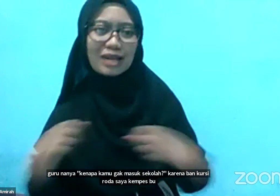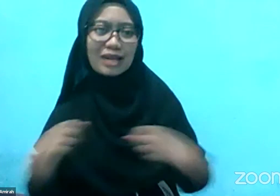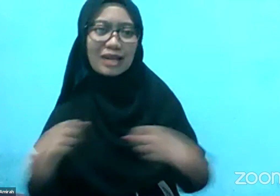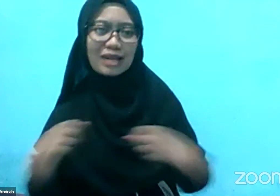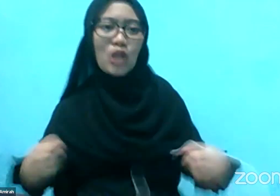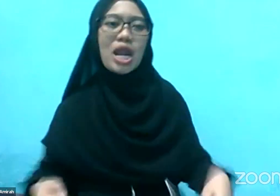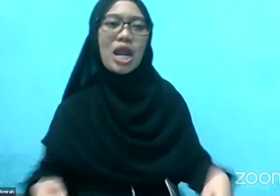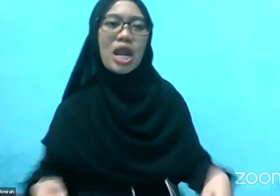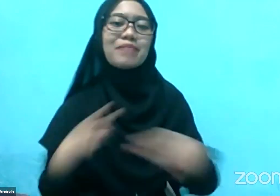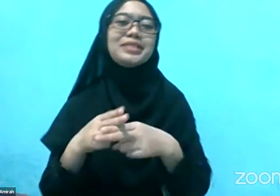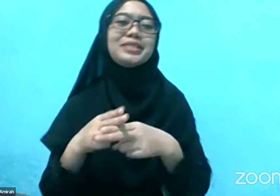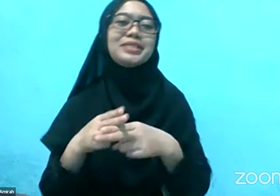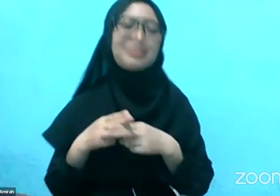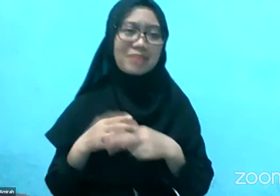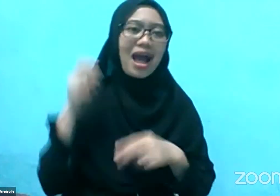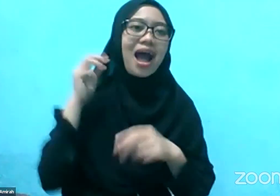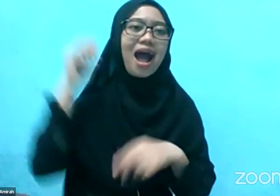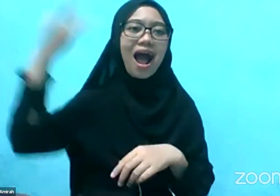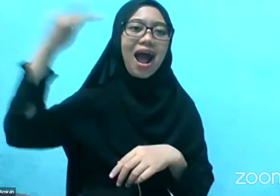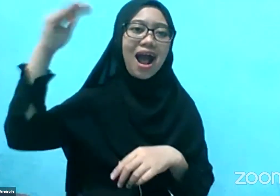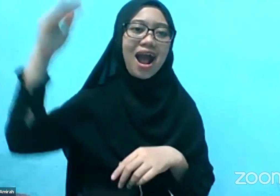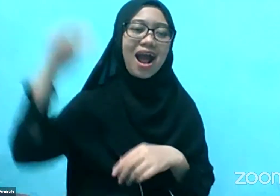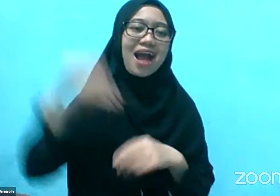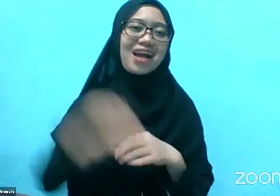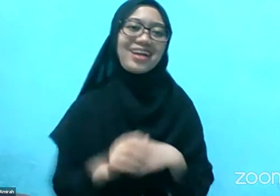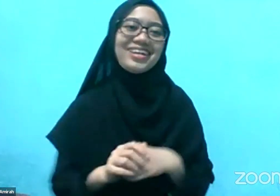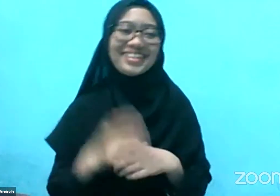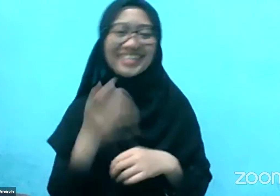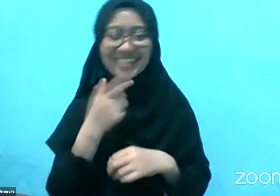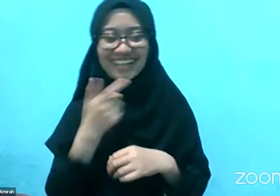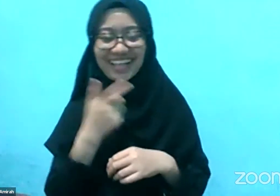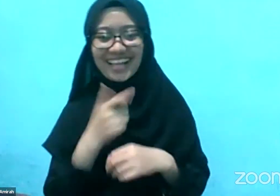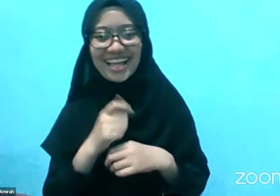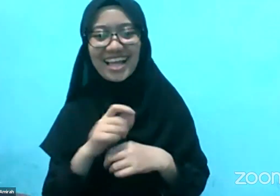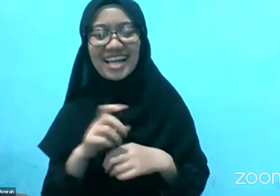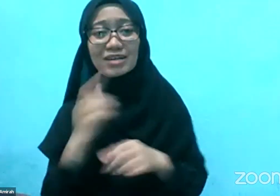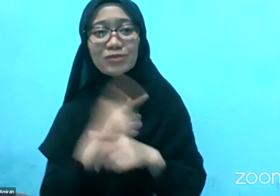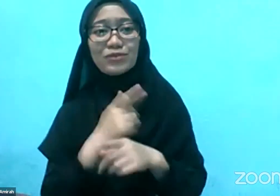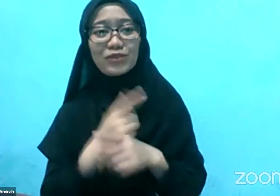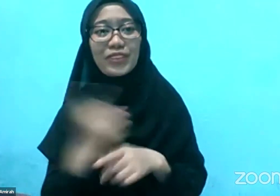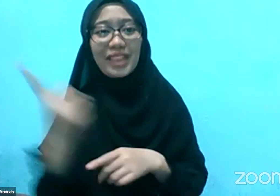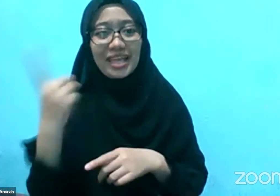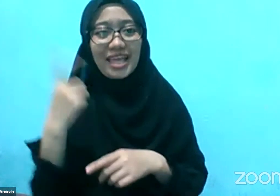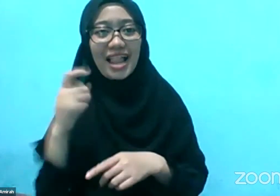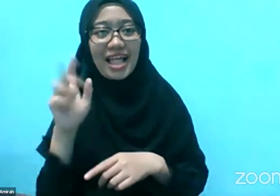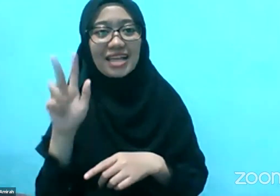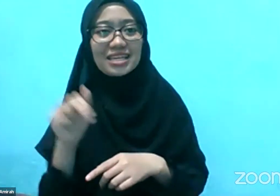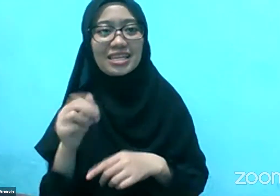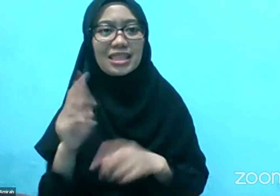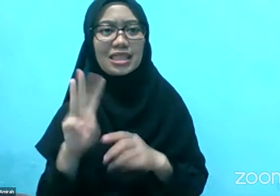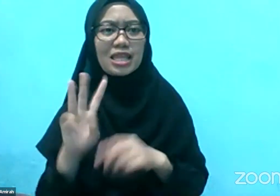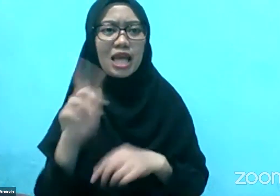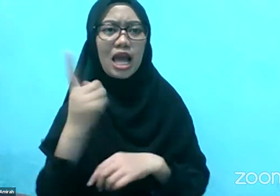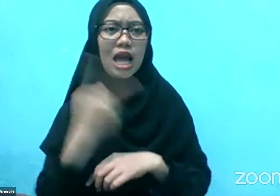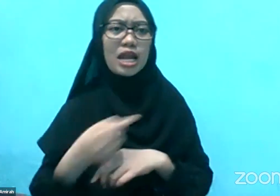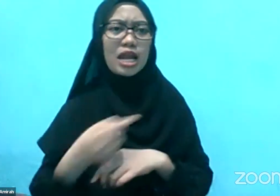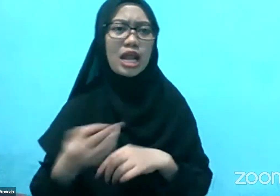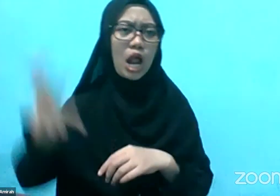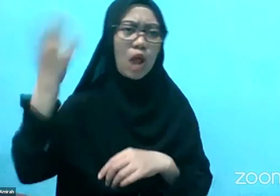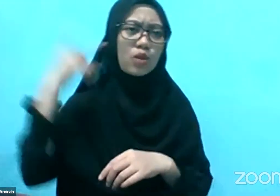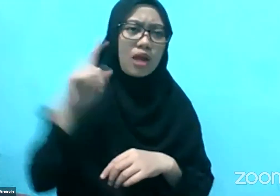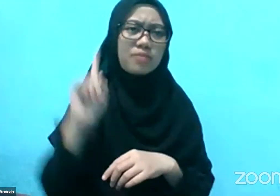Guru saya nanya lagi Nah, tiga hari yang lalu kenapa gak masuk juga? Kursi roda saya dipinjam kakak bu